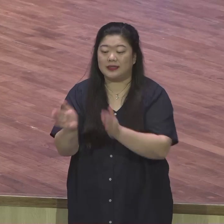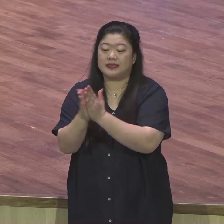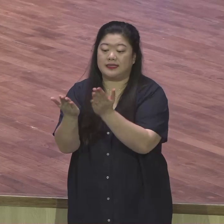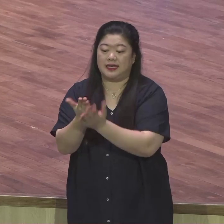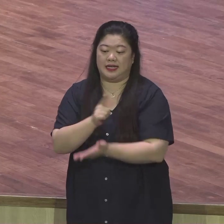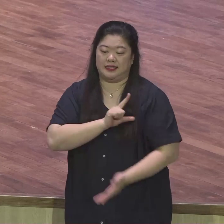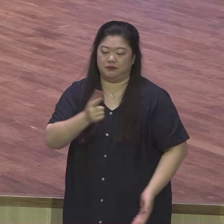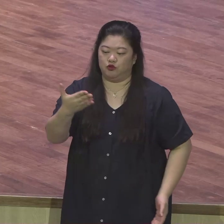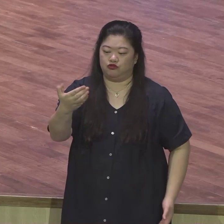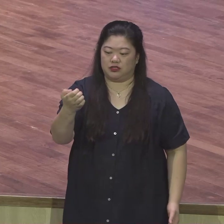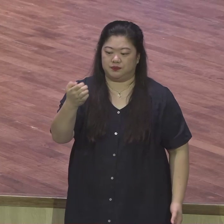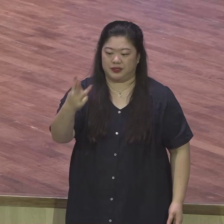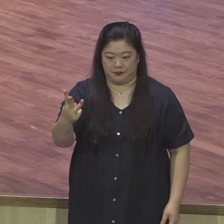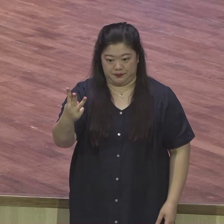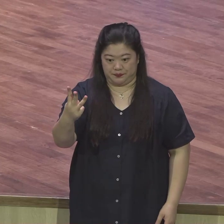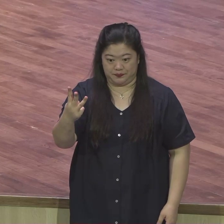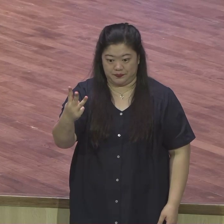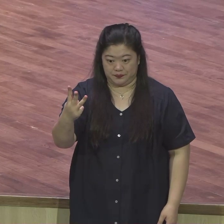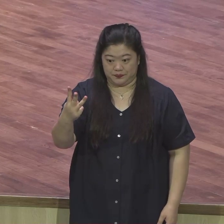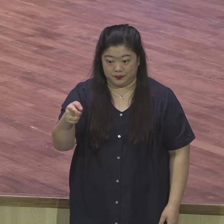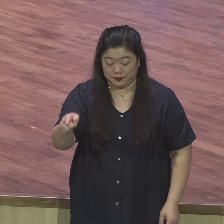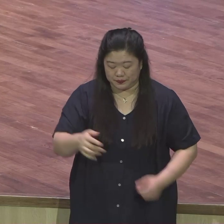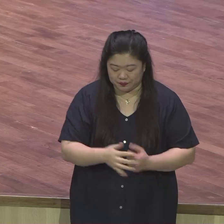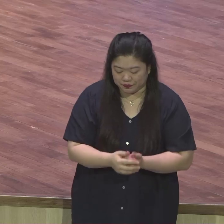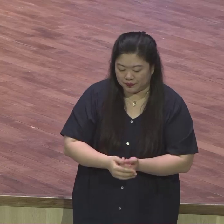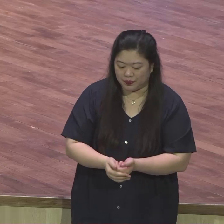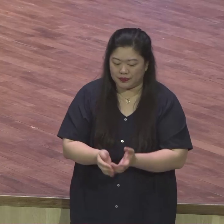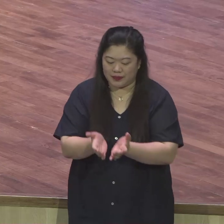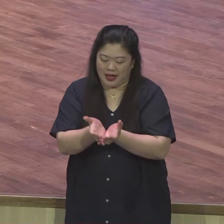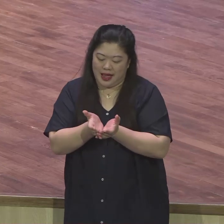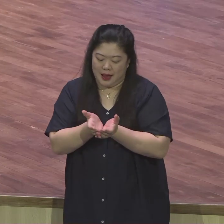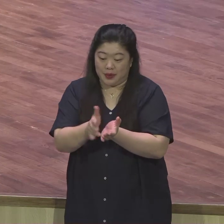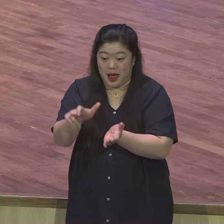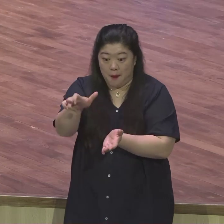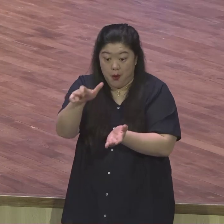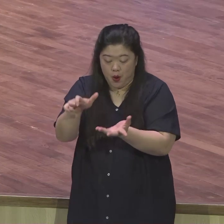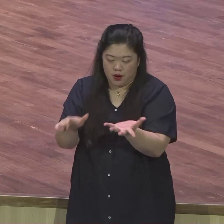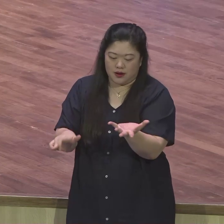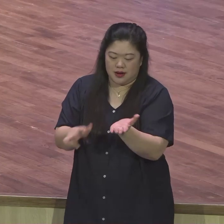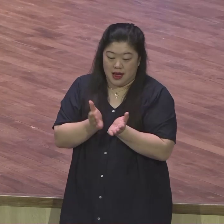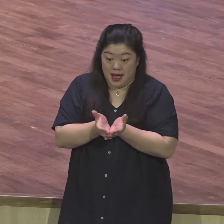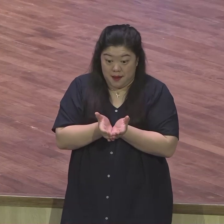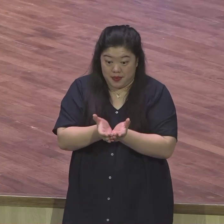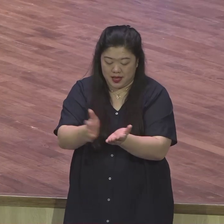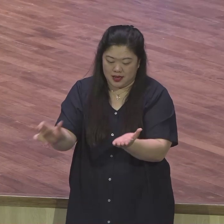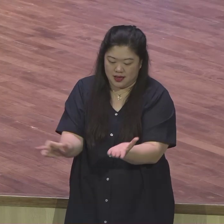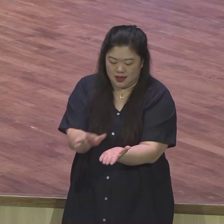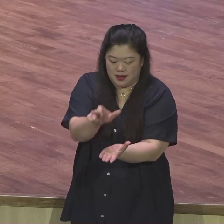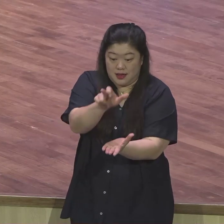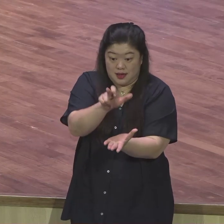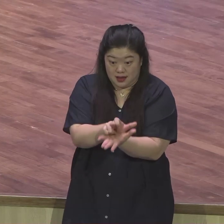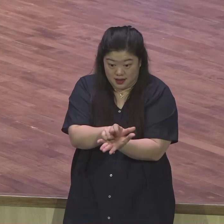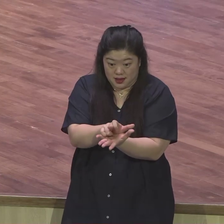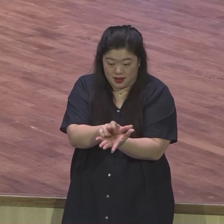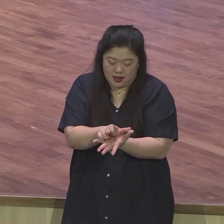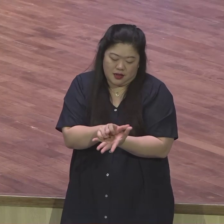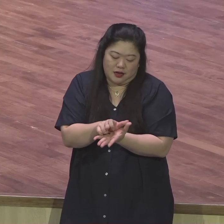대포를 실은 배가 가다가 대포 큰 대포 있잖아요. 대포를 실은 배가 가다가 풍랑을